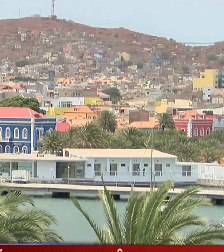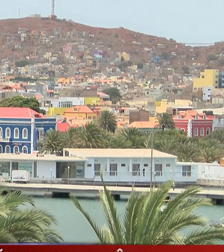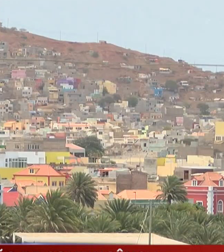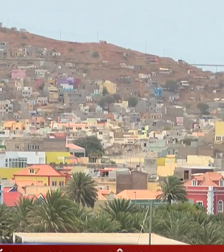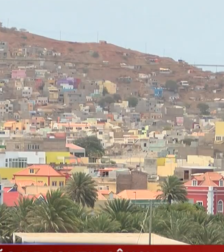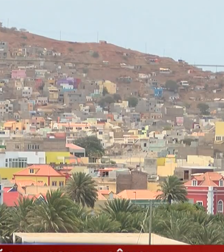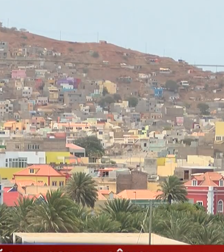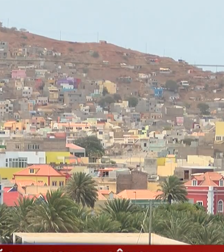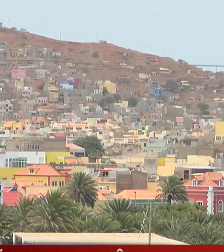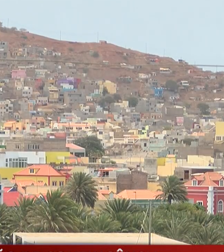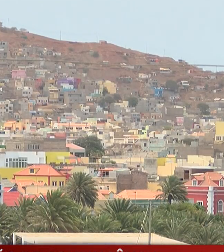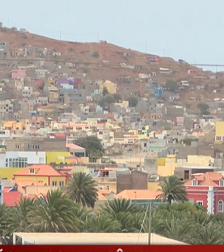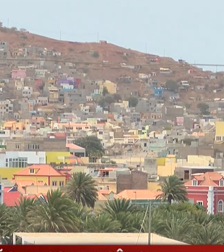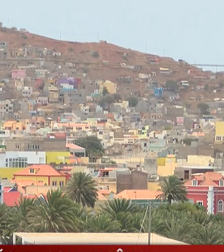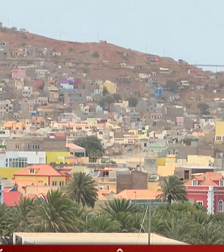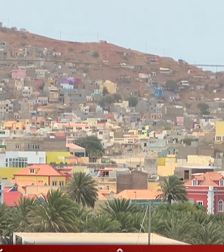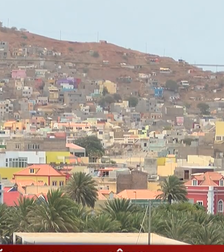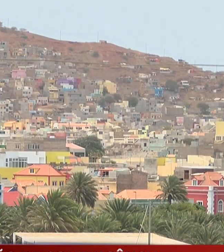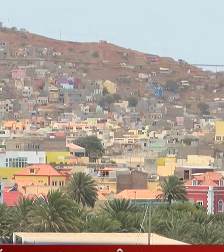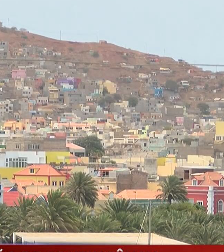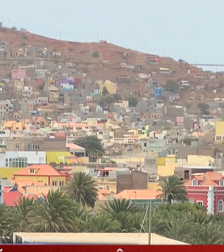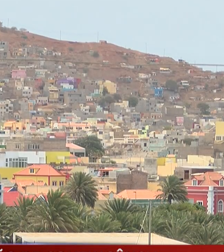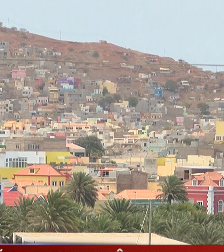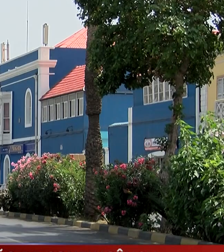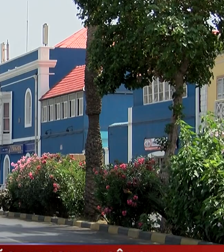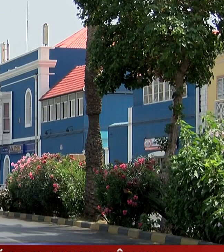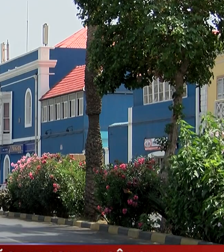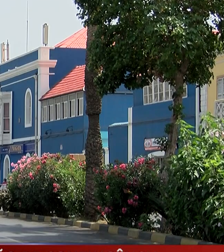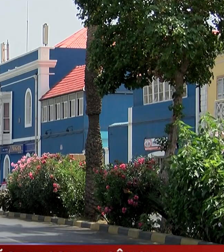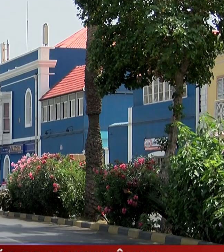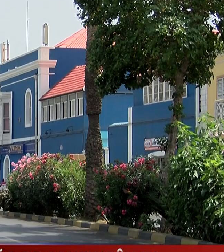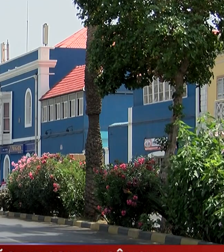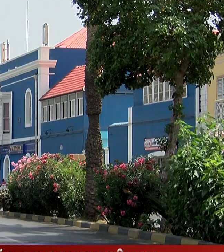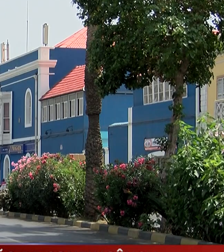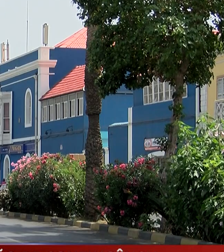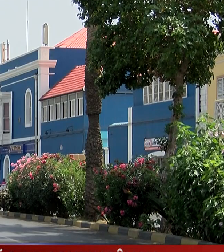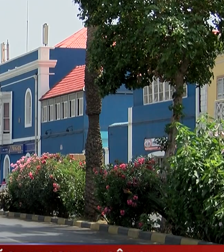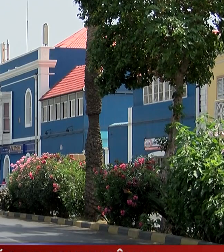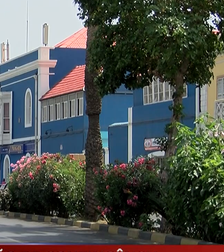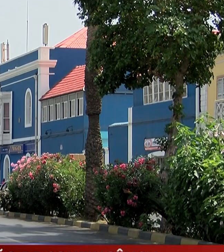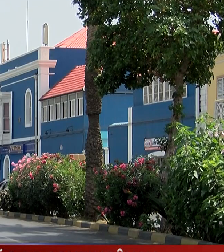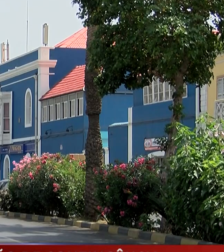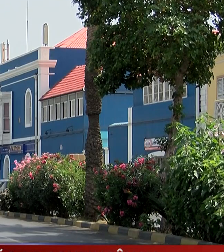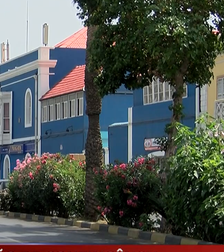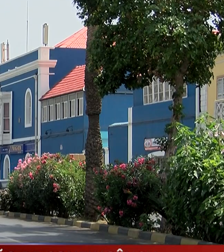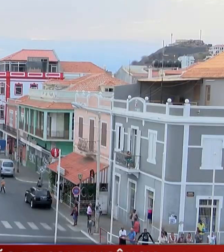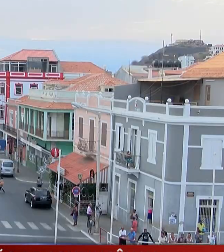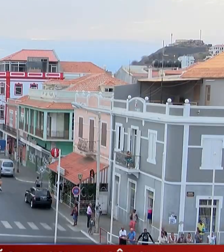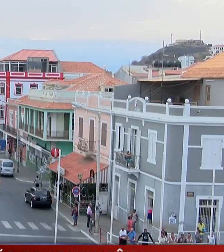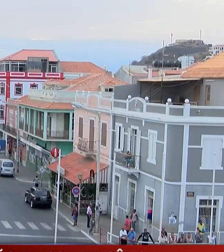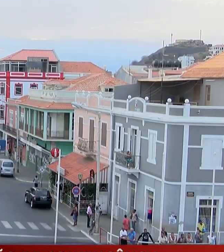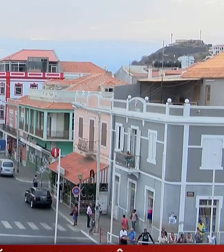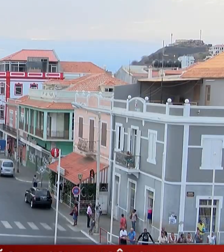dos estabelecimentos autorizados a operar, enquanto discotecas, é permitido até às 3 horas da madrugada. O mesmo